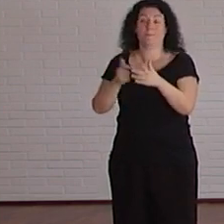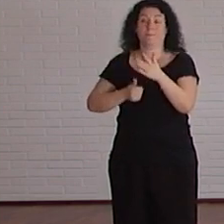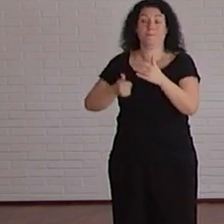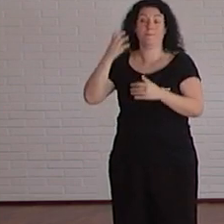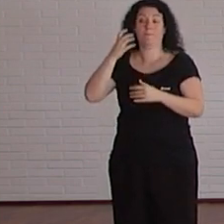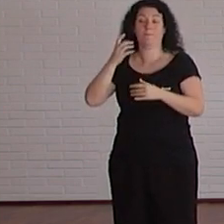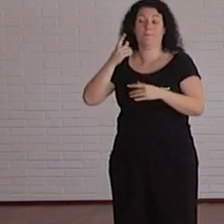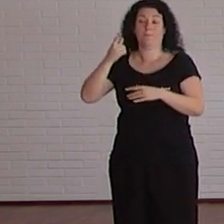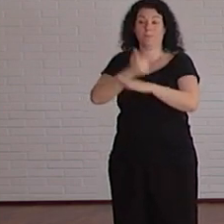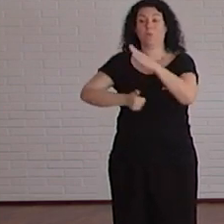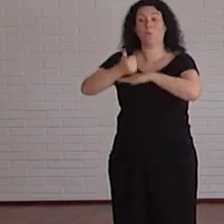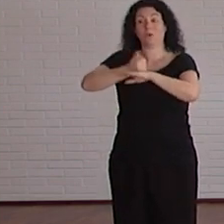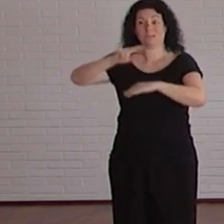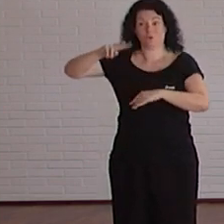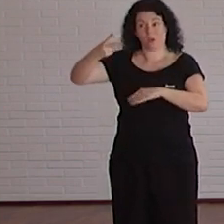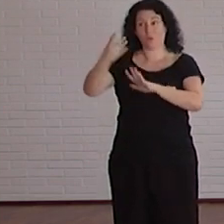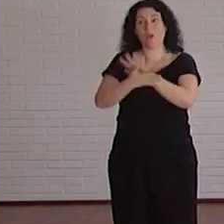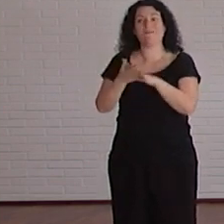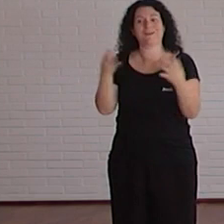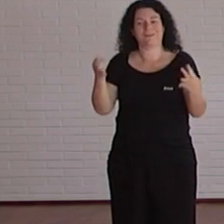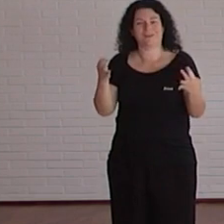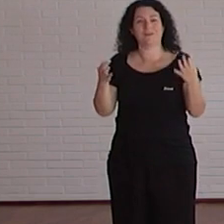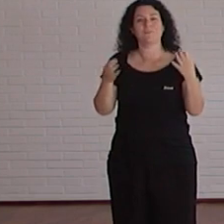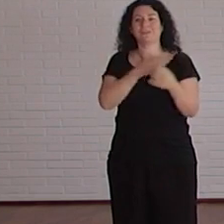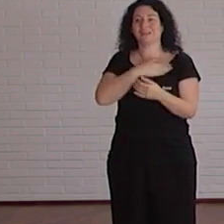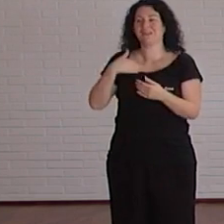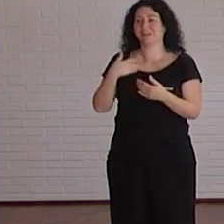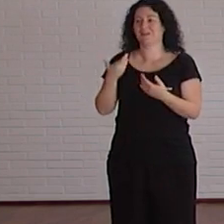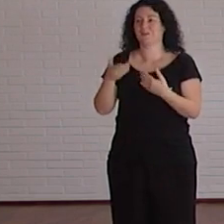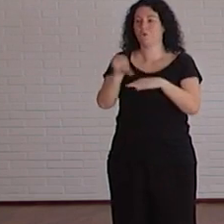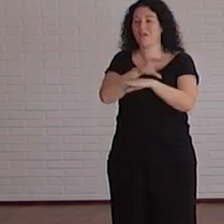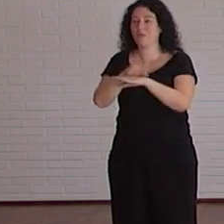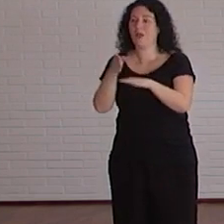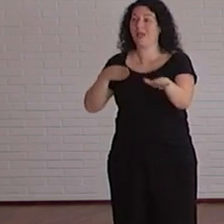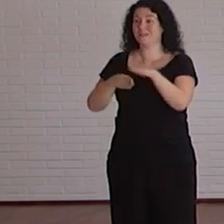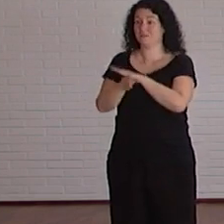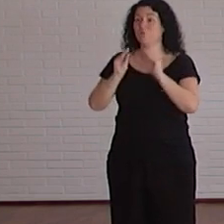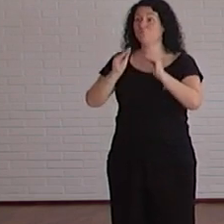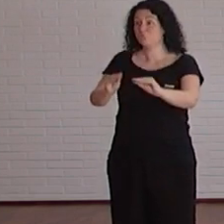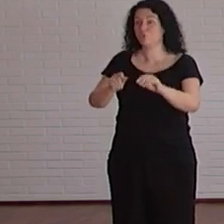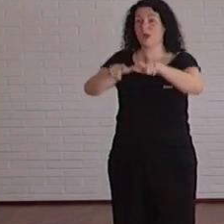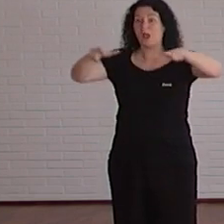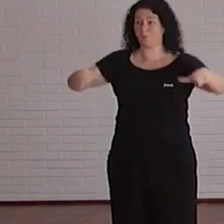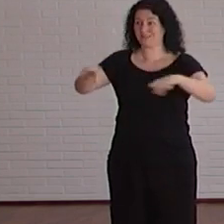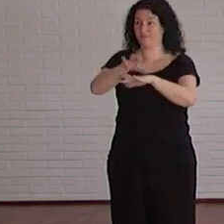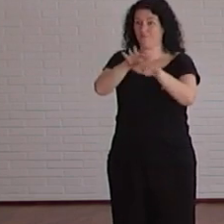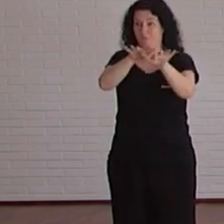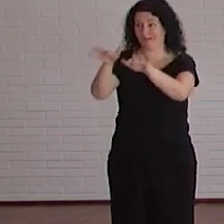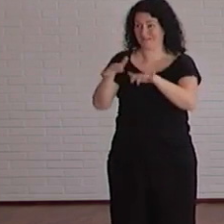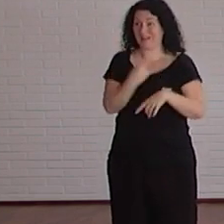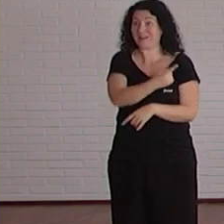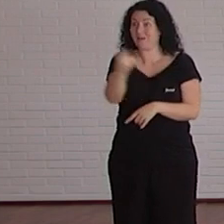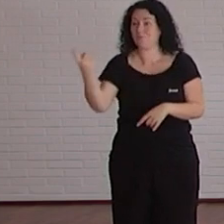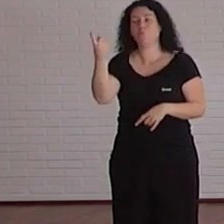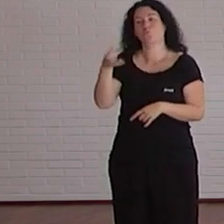Servicio de Informática es la instalación de un equipo accesible en cada aula de informática de la UA. Se han instalado